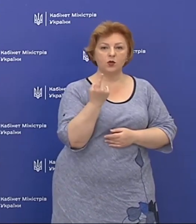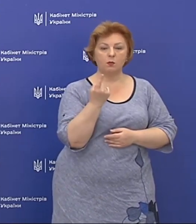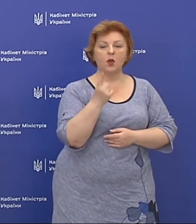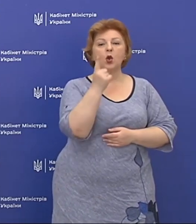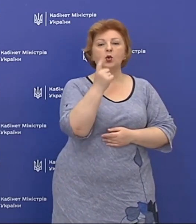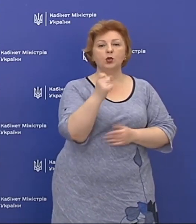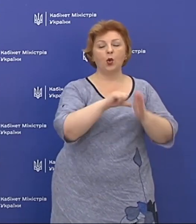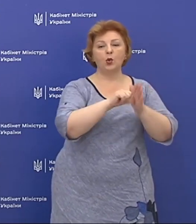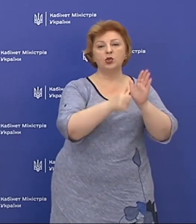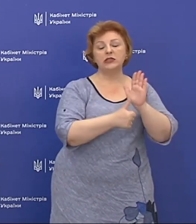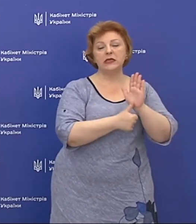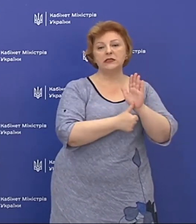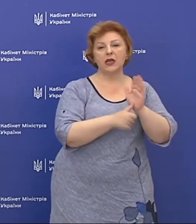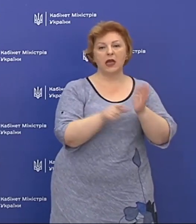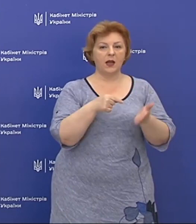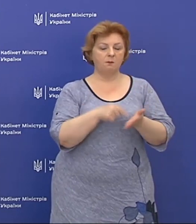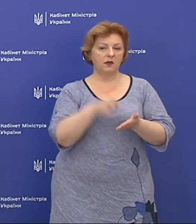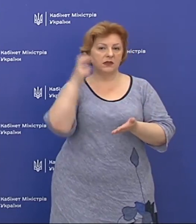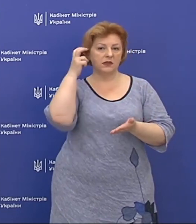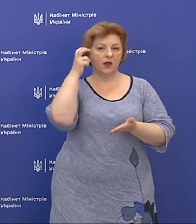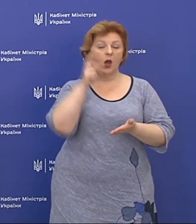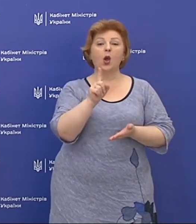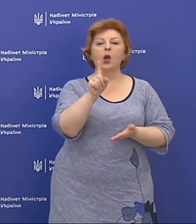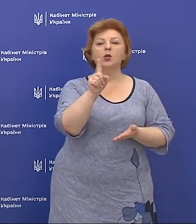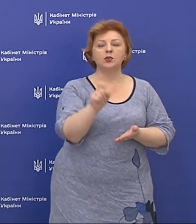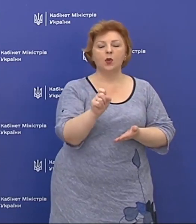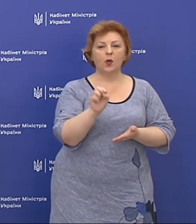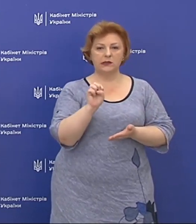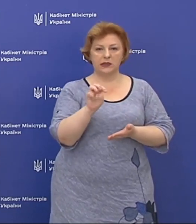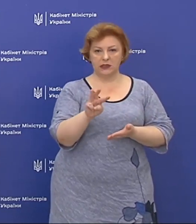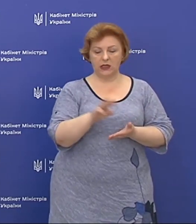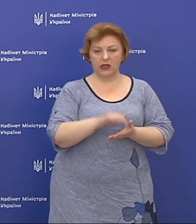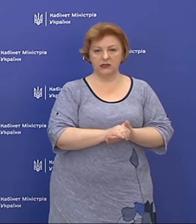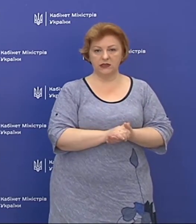– 116 та місті Київ – 113.